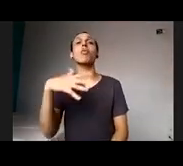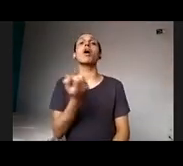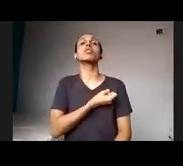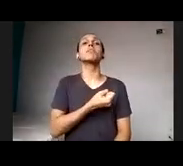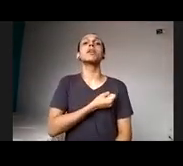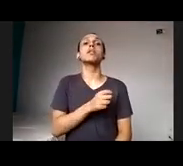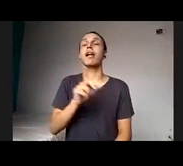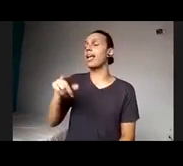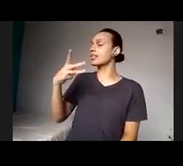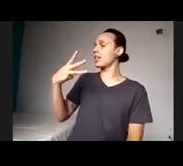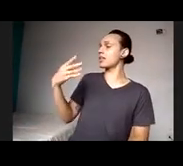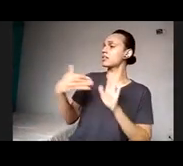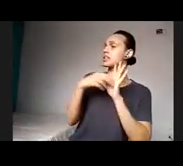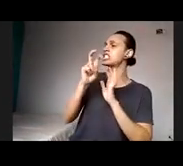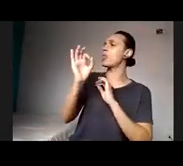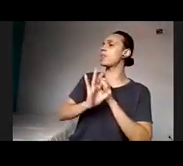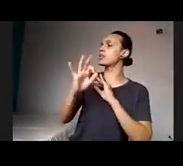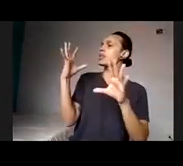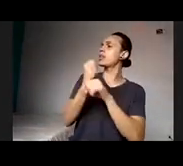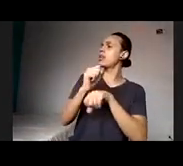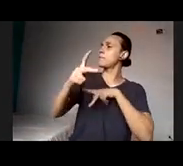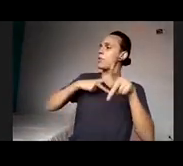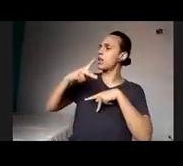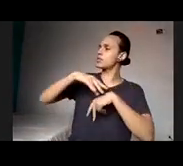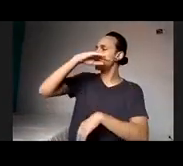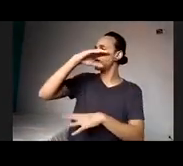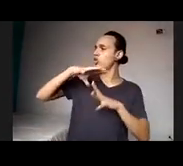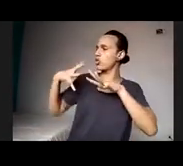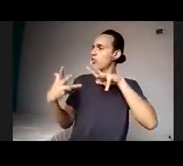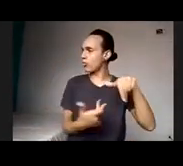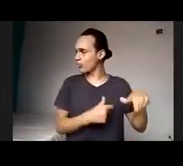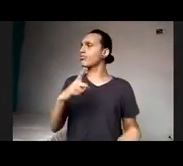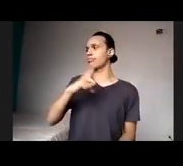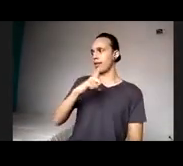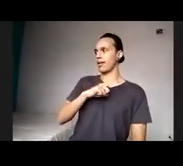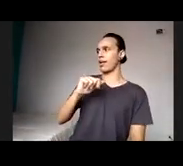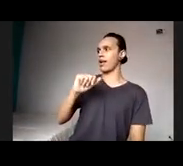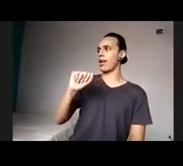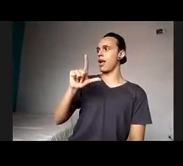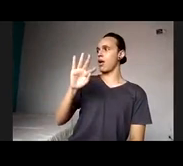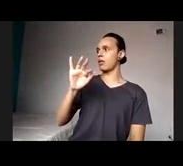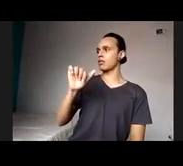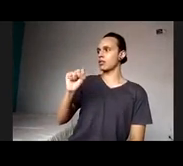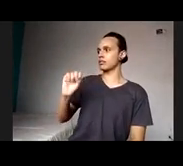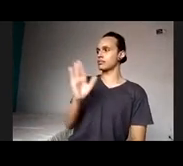5%. Obrigada. É bem alto, e aí se você pegar, por exemplo, na Baixada, que são cerca de 4 milhões de